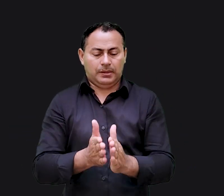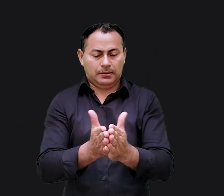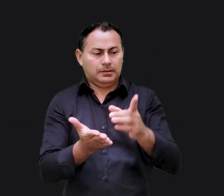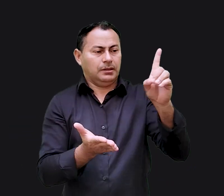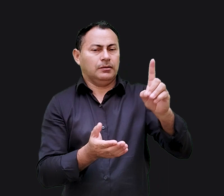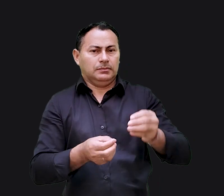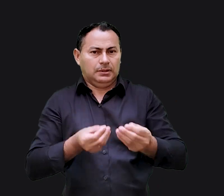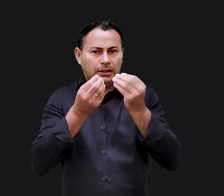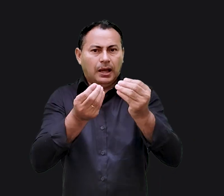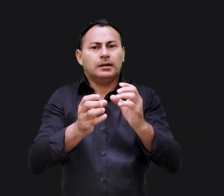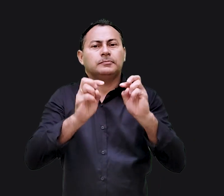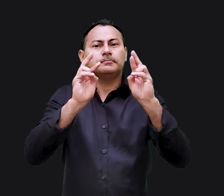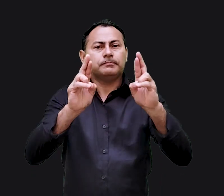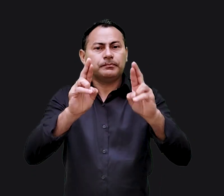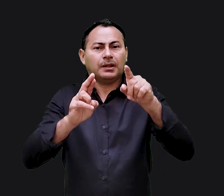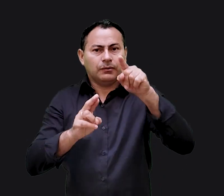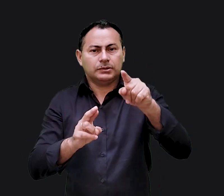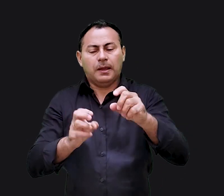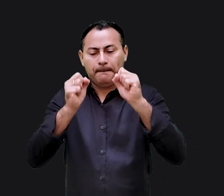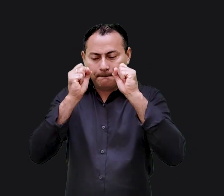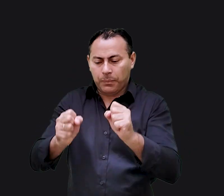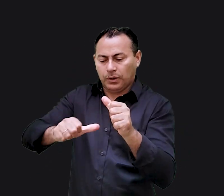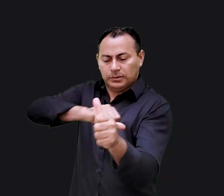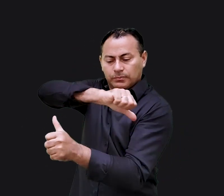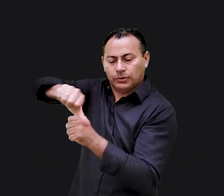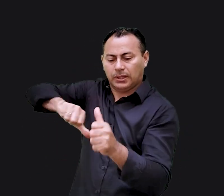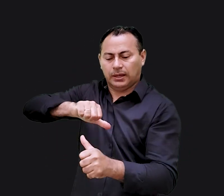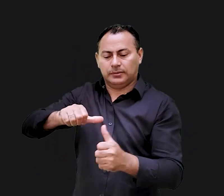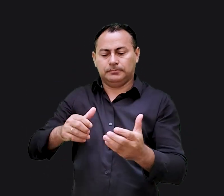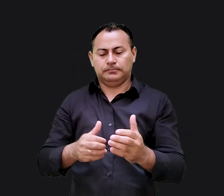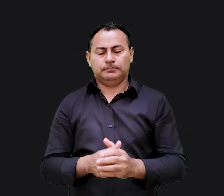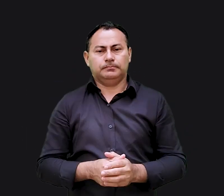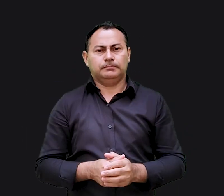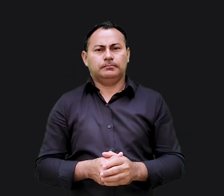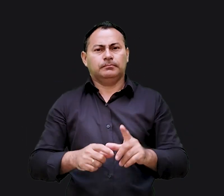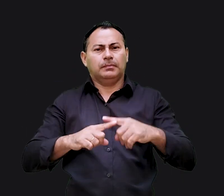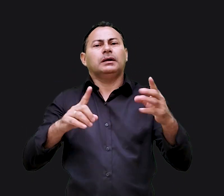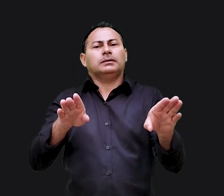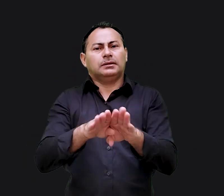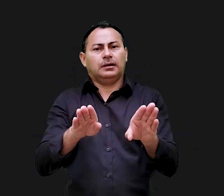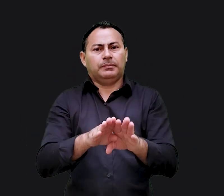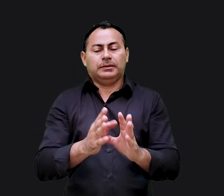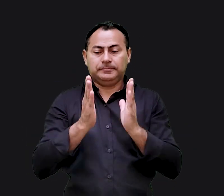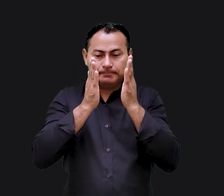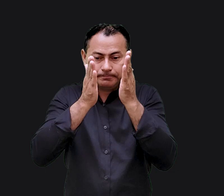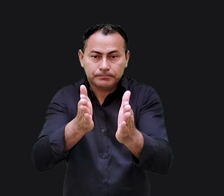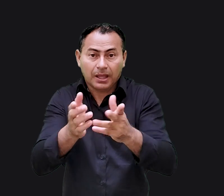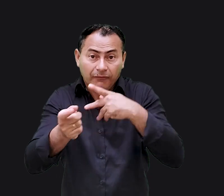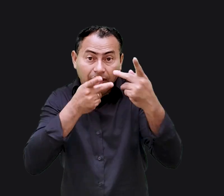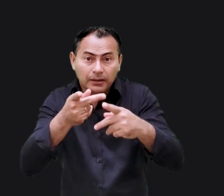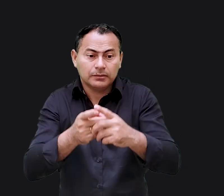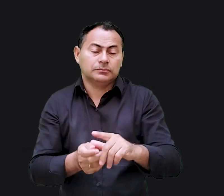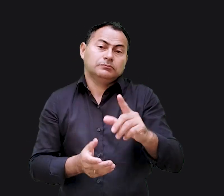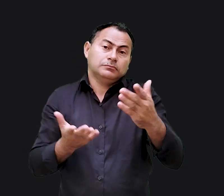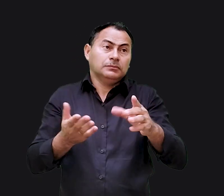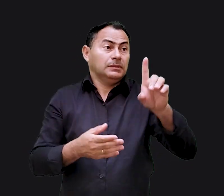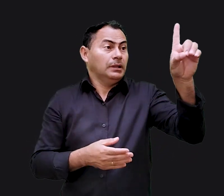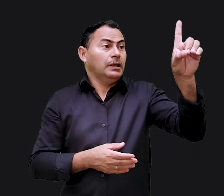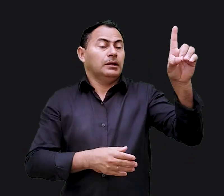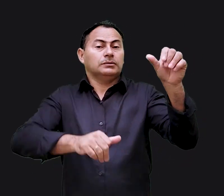você a bíblia dá essa esperança você pode mudar mas ela também é enfática em dizer que a não